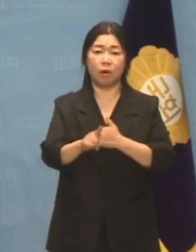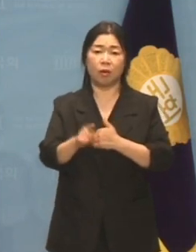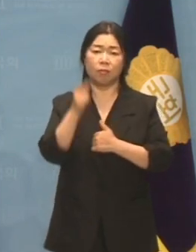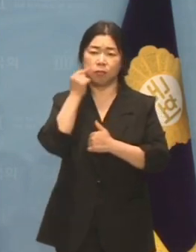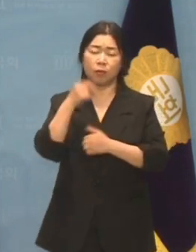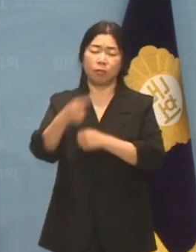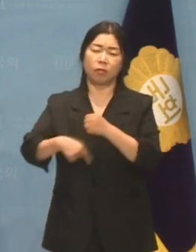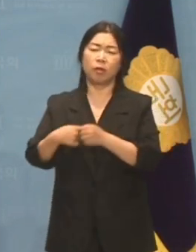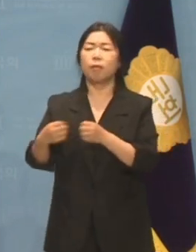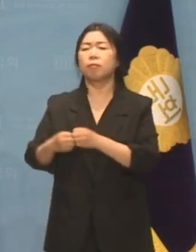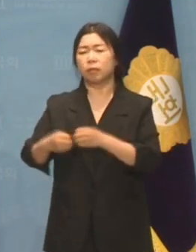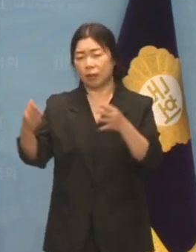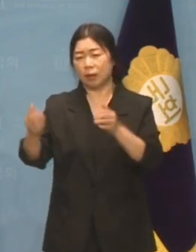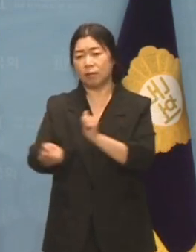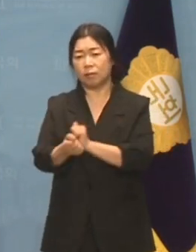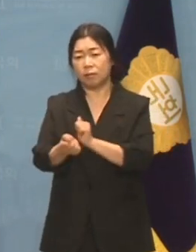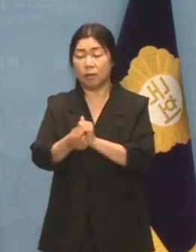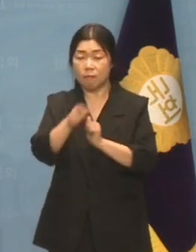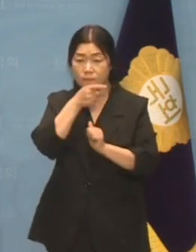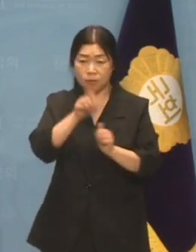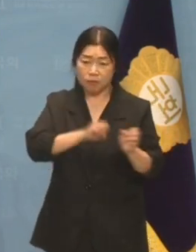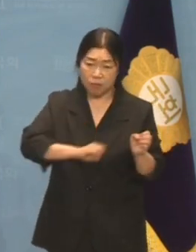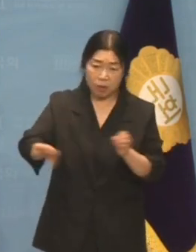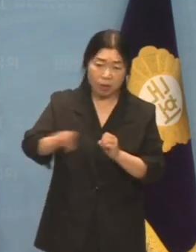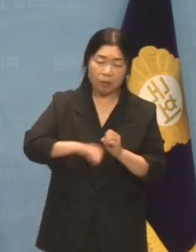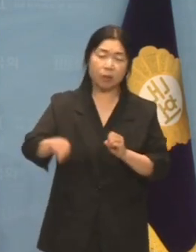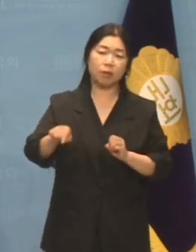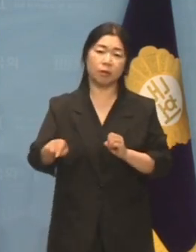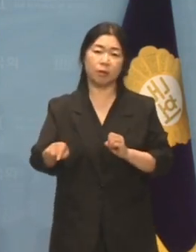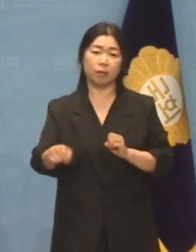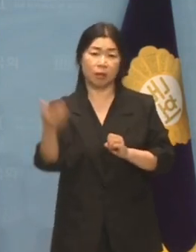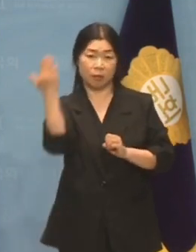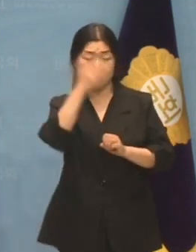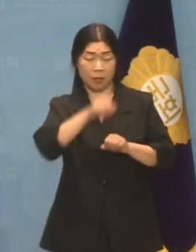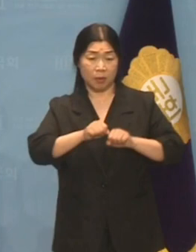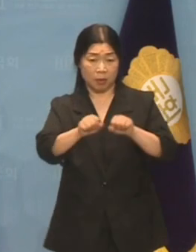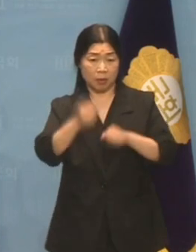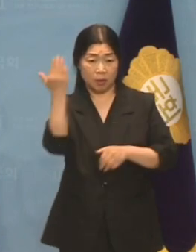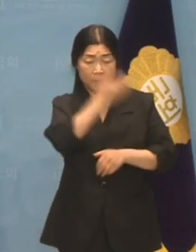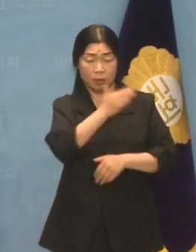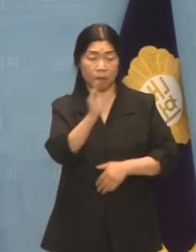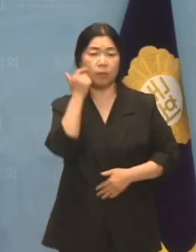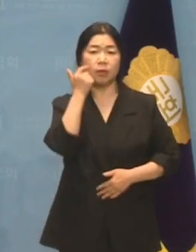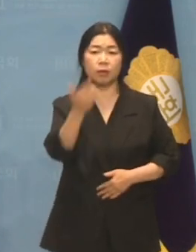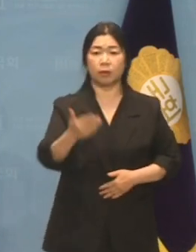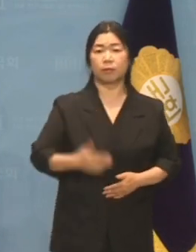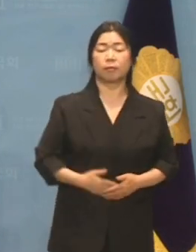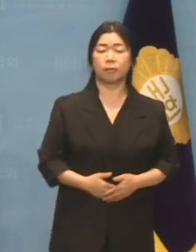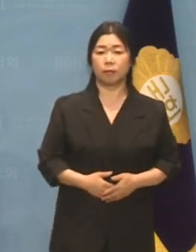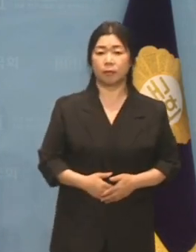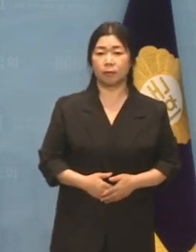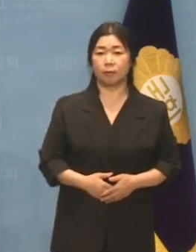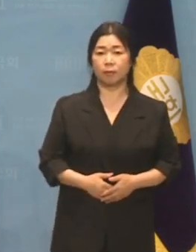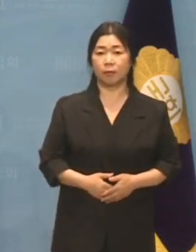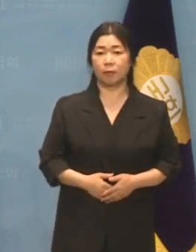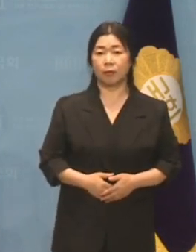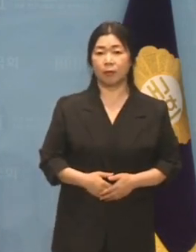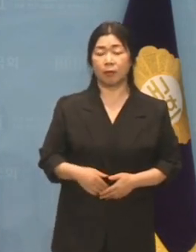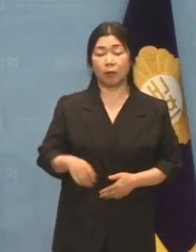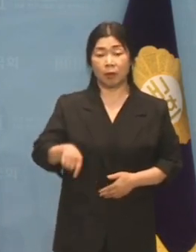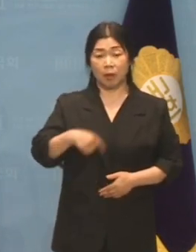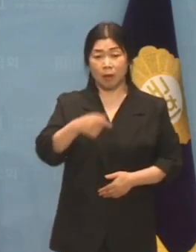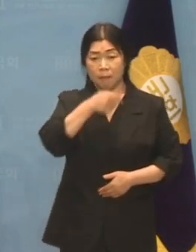흘러들어간 바다를 청정바다라 우긴다 한들 바다가 다시 깨끗해집니까? 심리적 G7에 이은